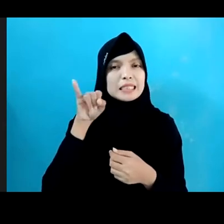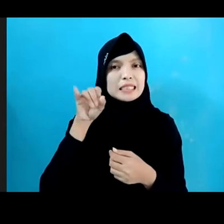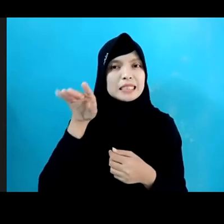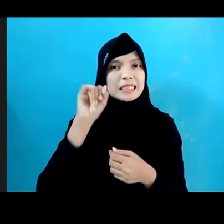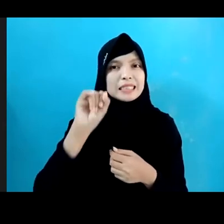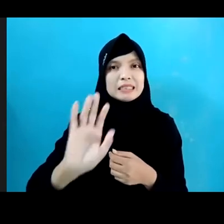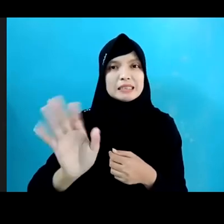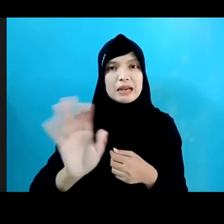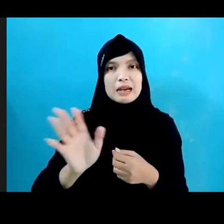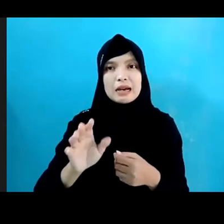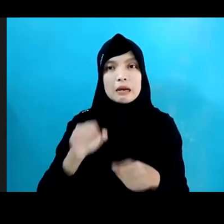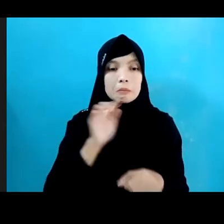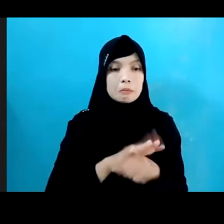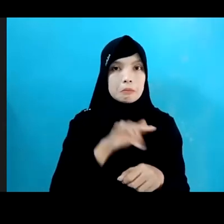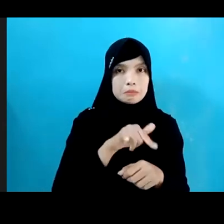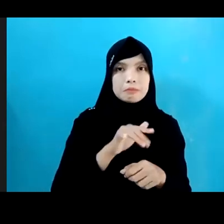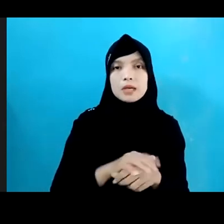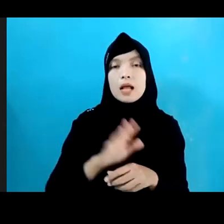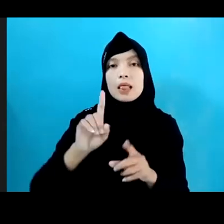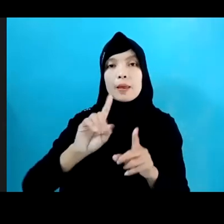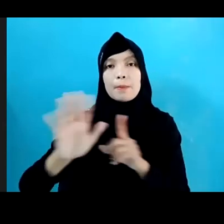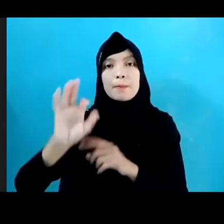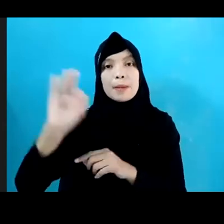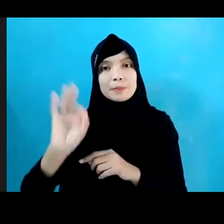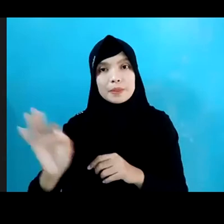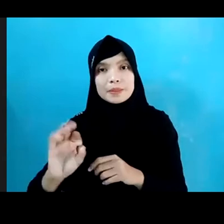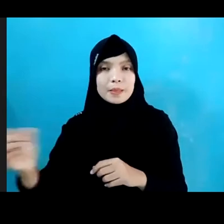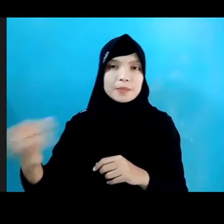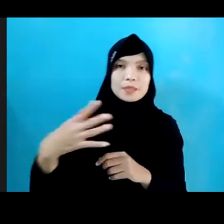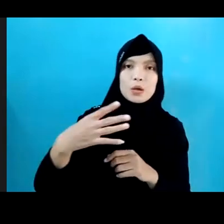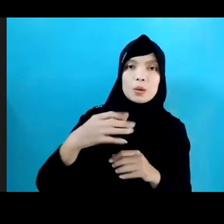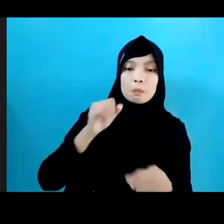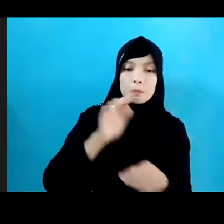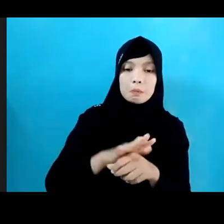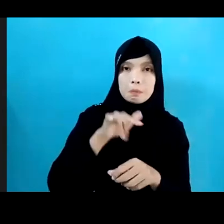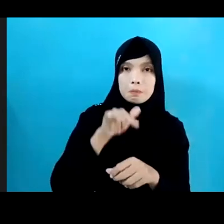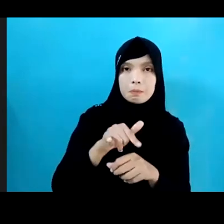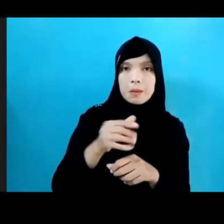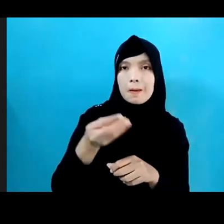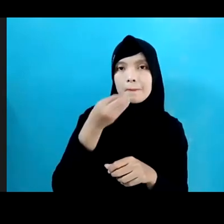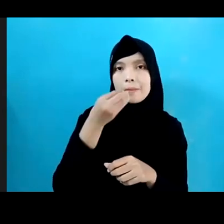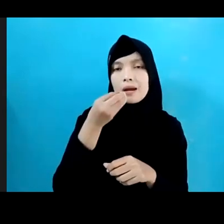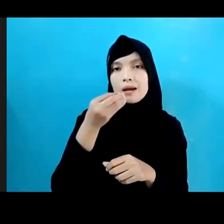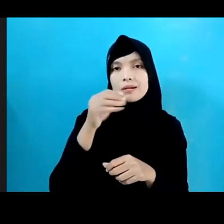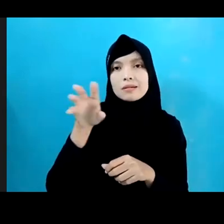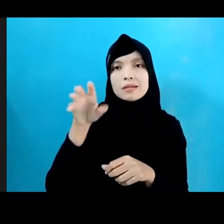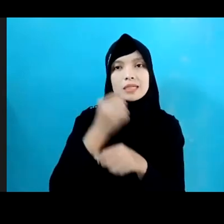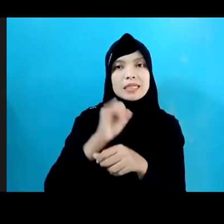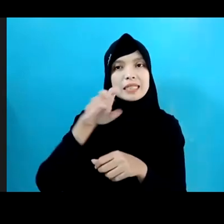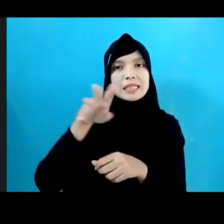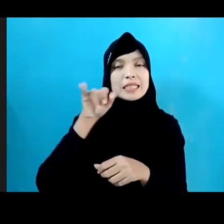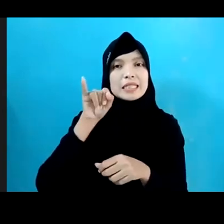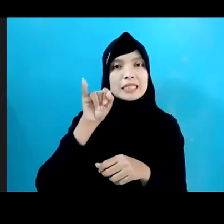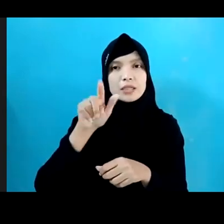Pandemi Dan 15% Di Antaranya Menjawab Selama Pandemi Makan Makan Makan Berkeci Hanya Sebanyak 1